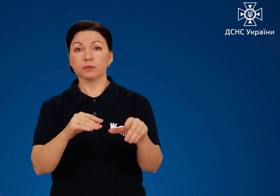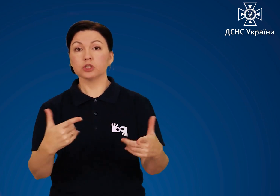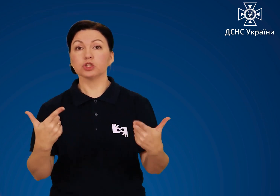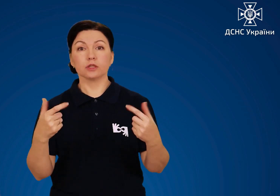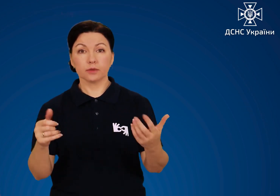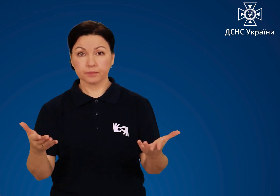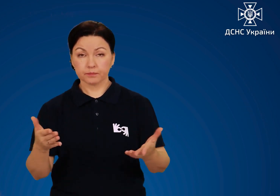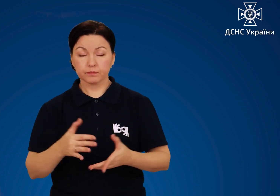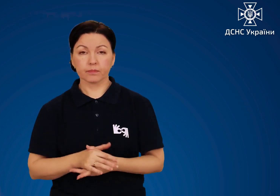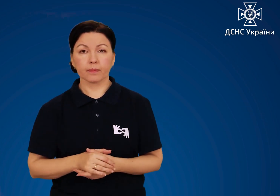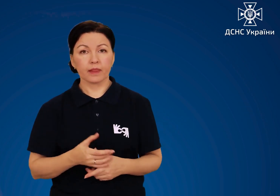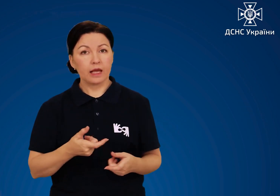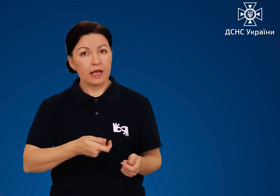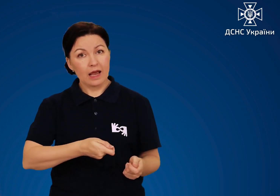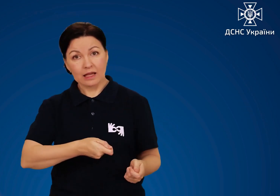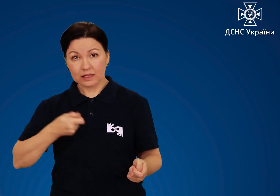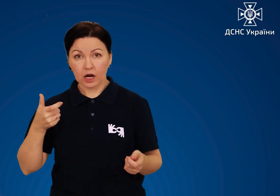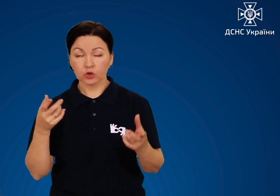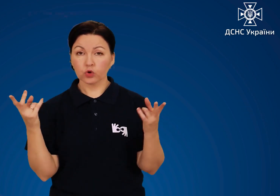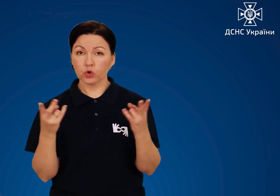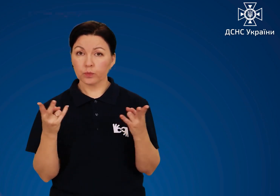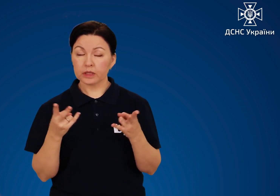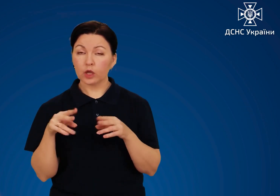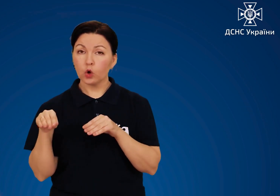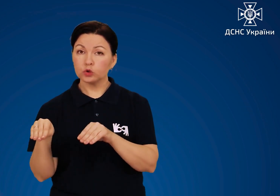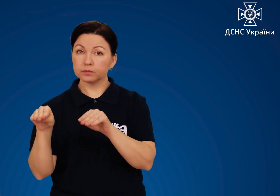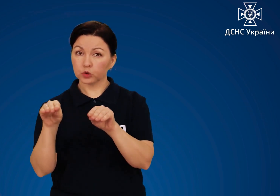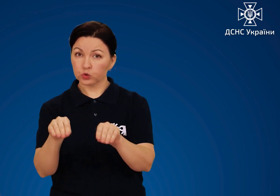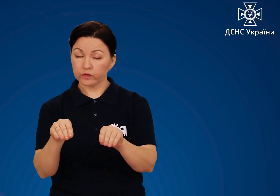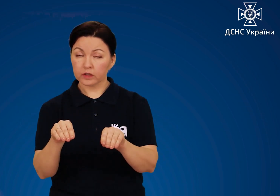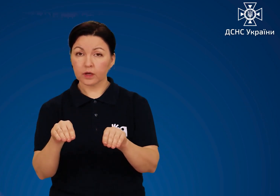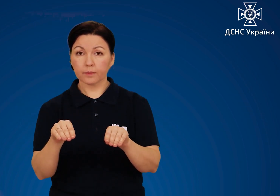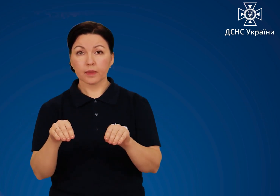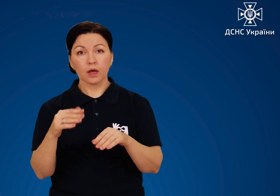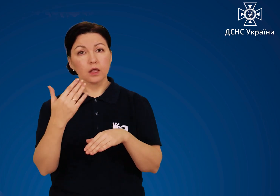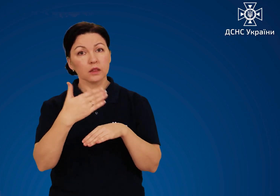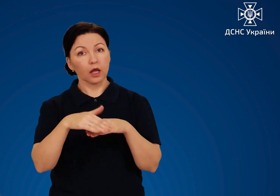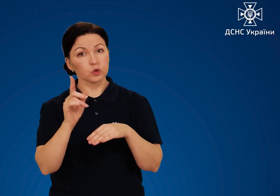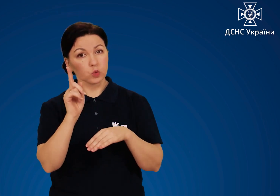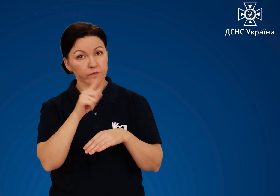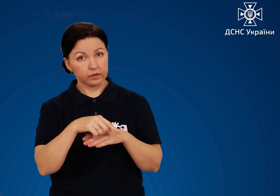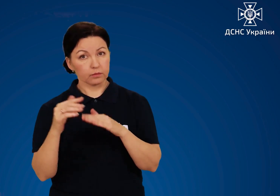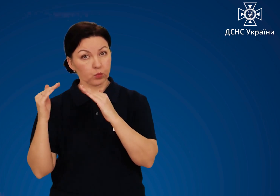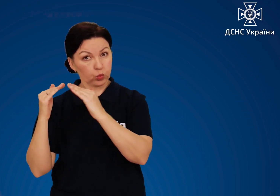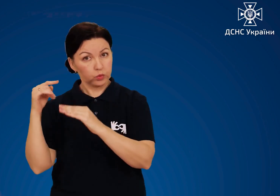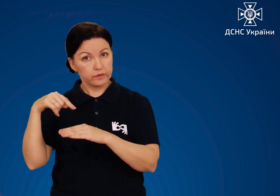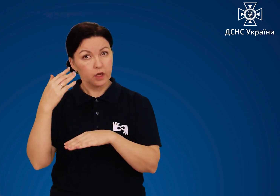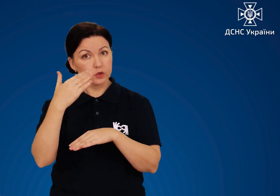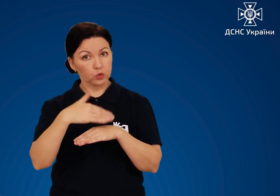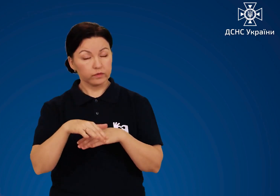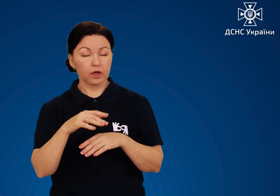Розміщення Генератор необхідно розміщувати зовні будівлі,